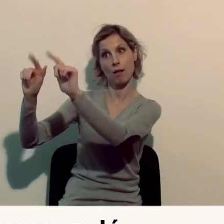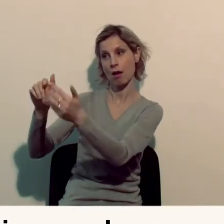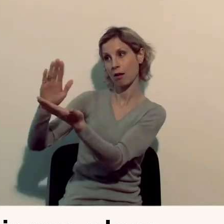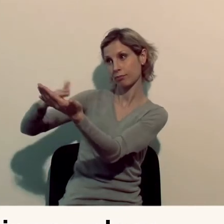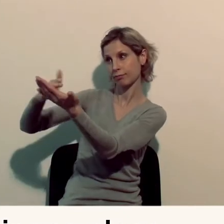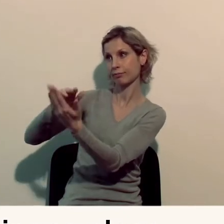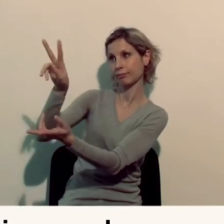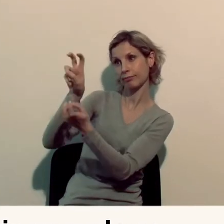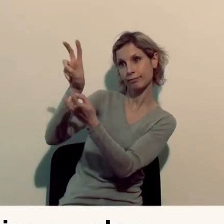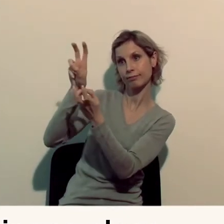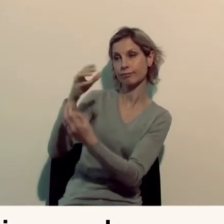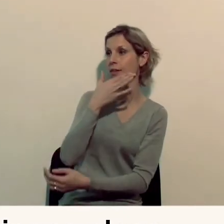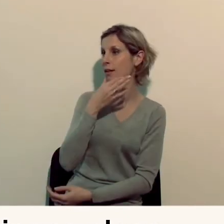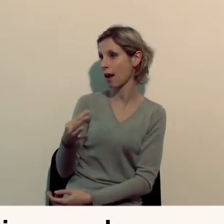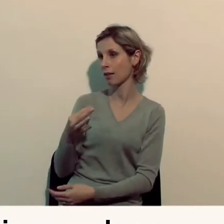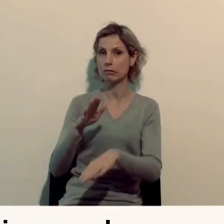une place face à l'interprète.